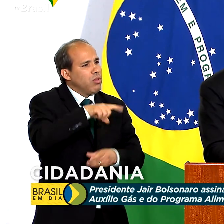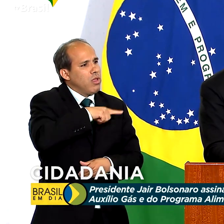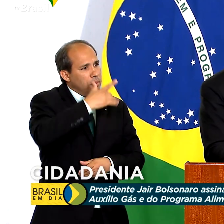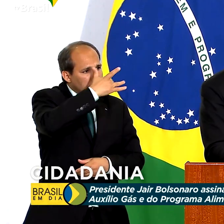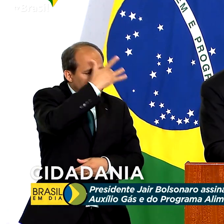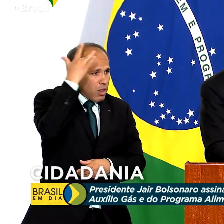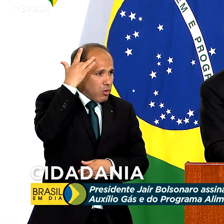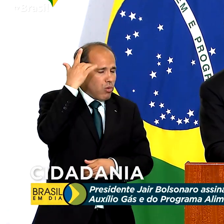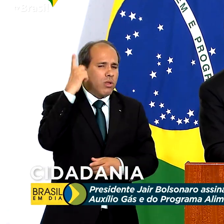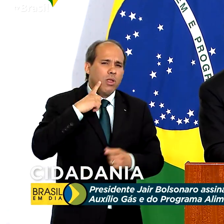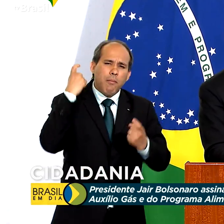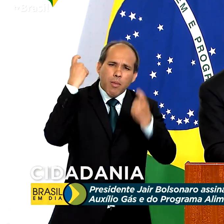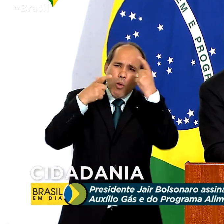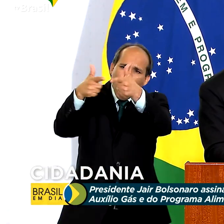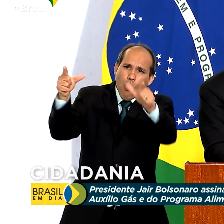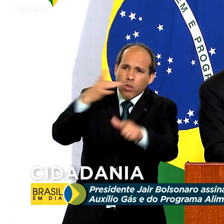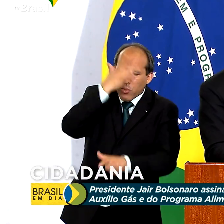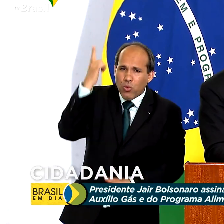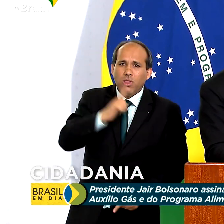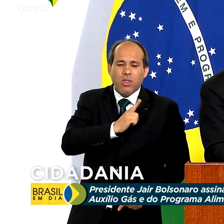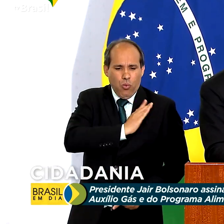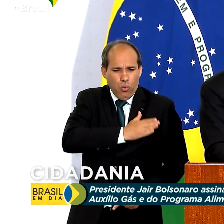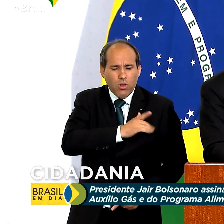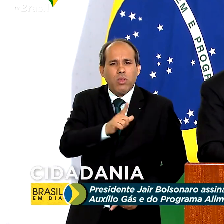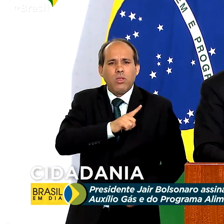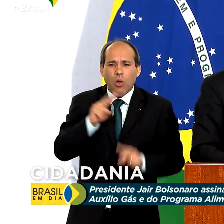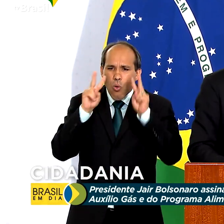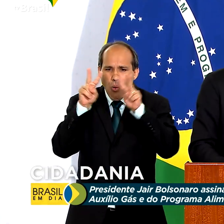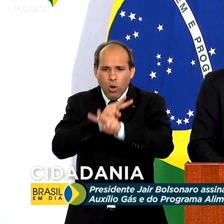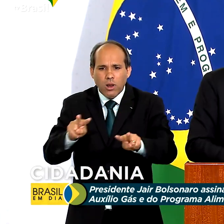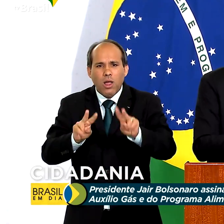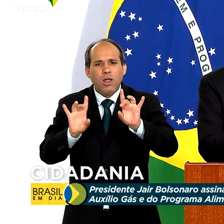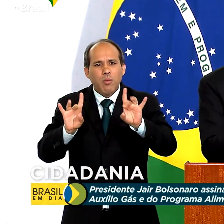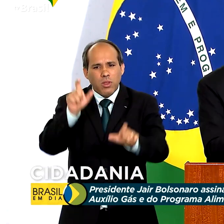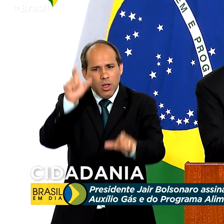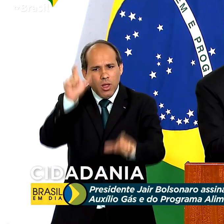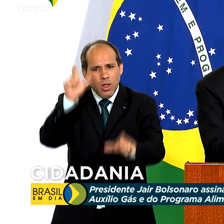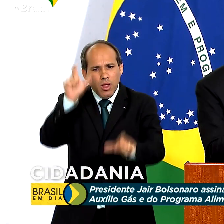compostas por pessoas que têm coração e que têm um olhar muito especial para os mais humildes.